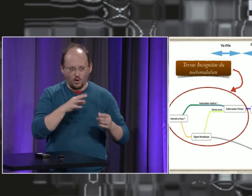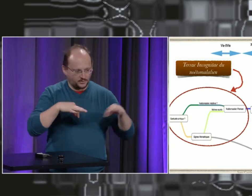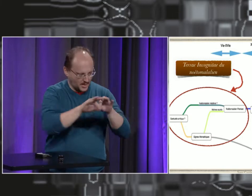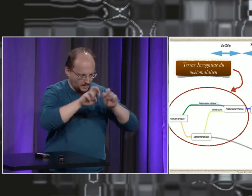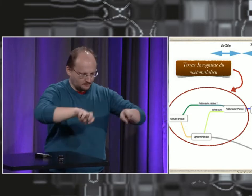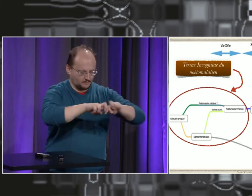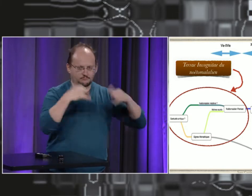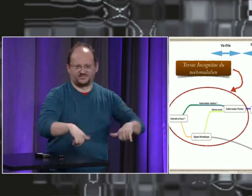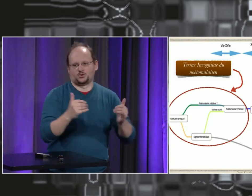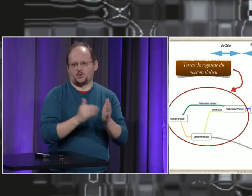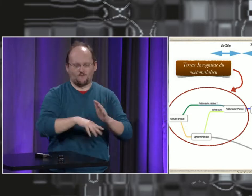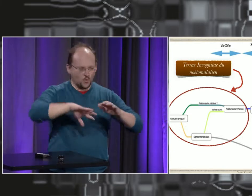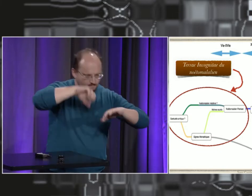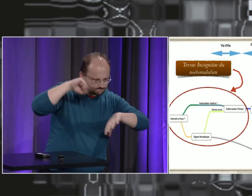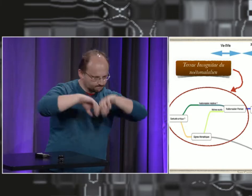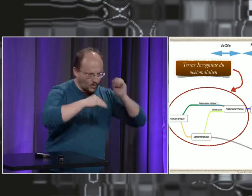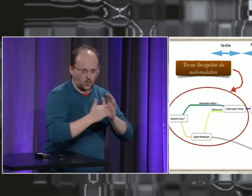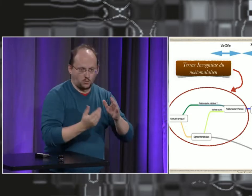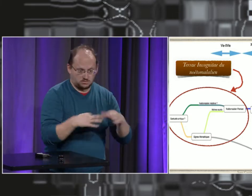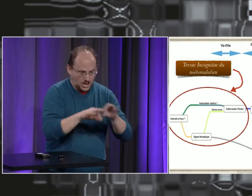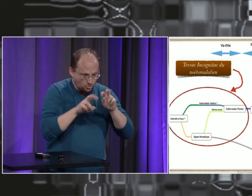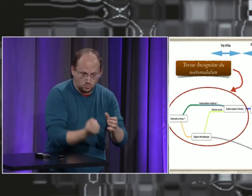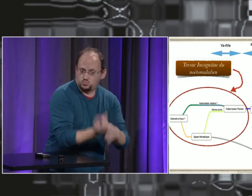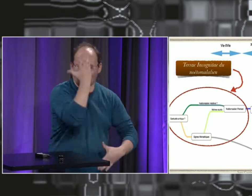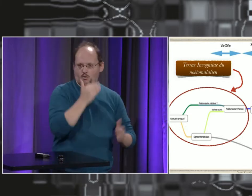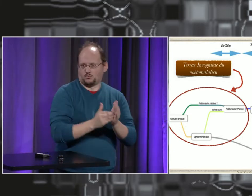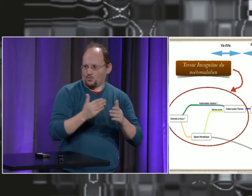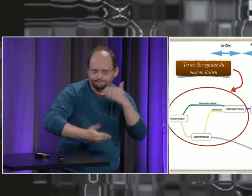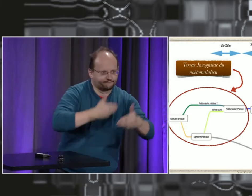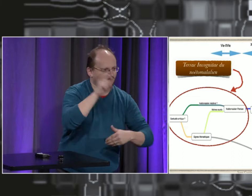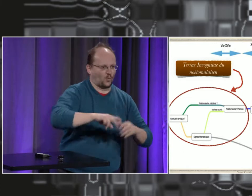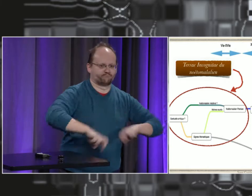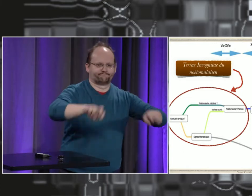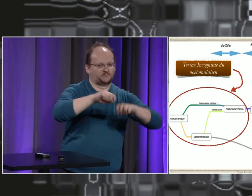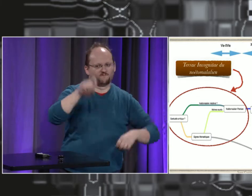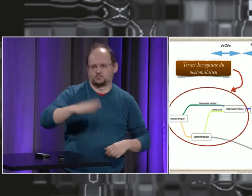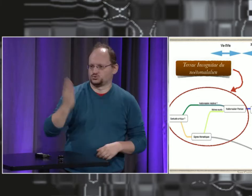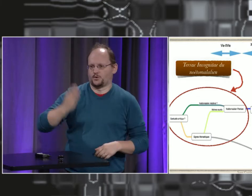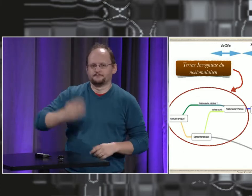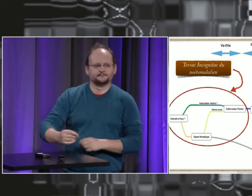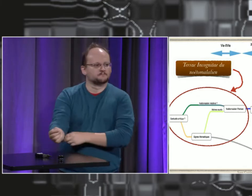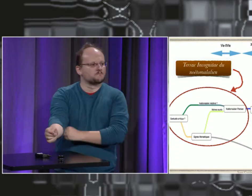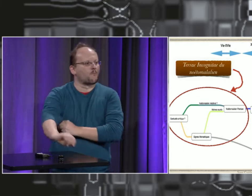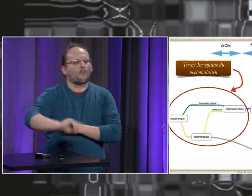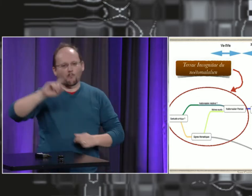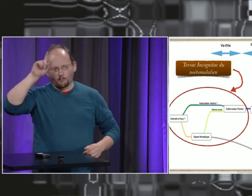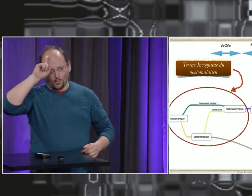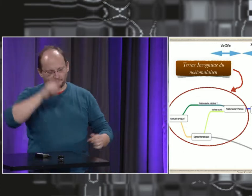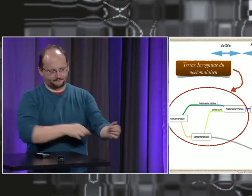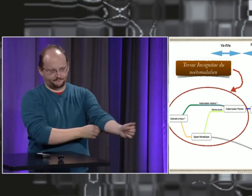Alors, la terre inconnue, la terra incognita, c'est encore le terrain, justement, d'une archéologie intellectuelle où on a besoin